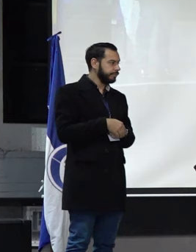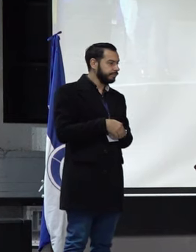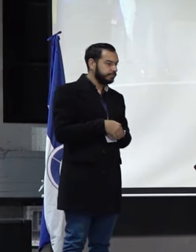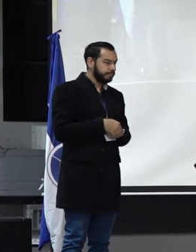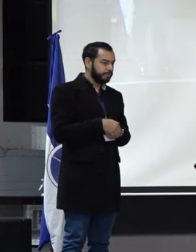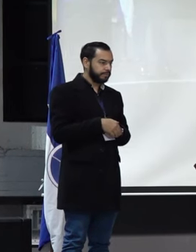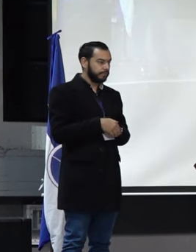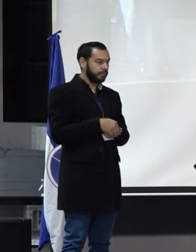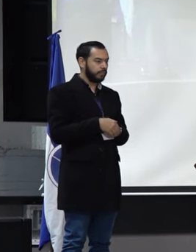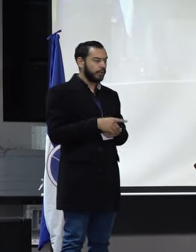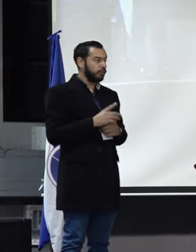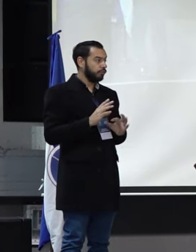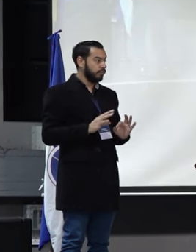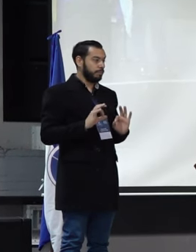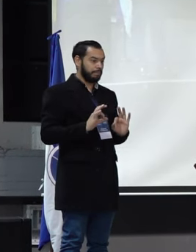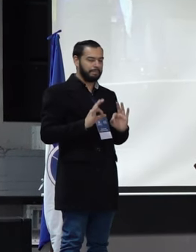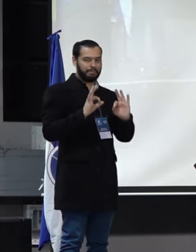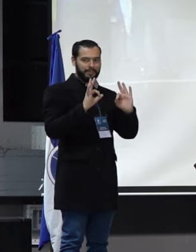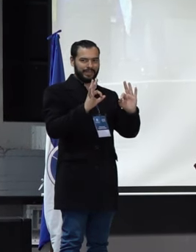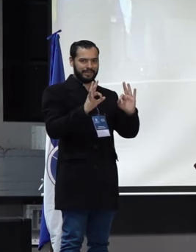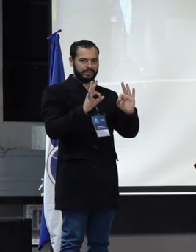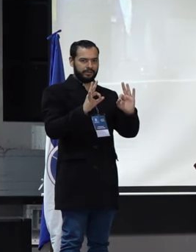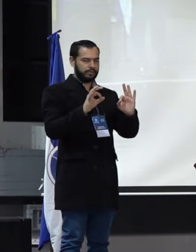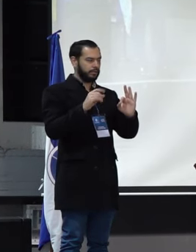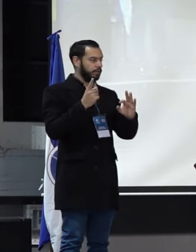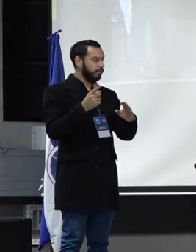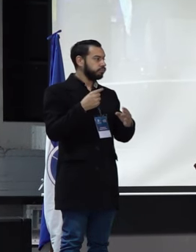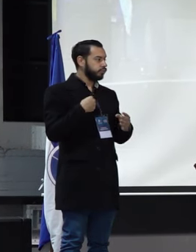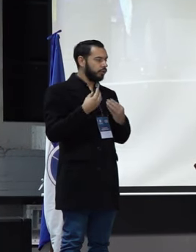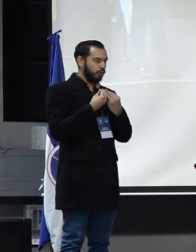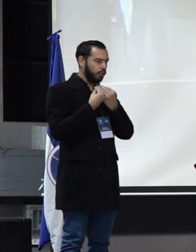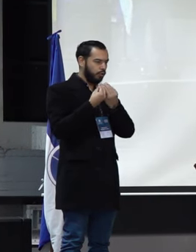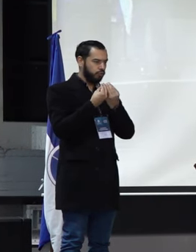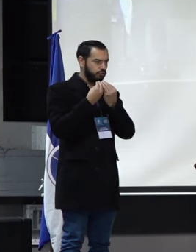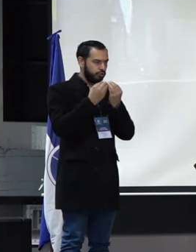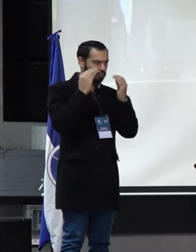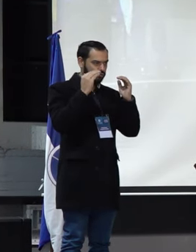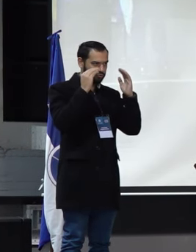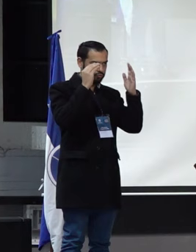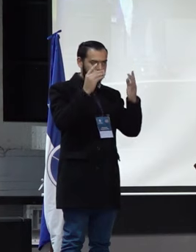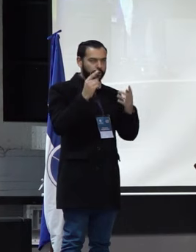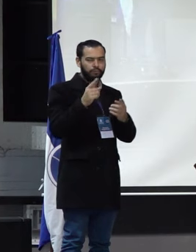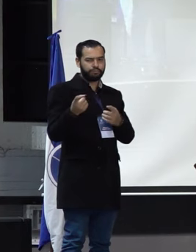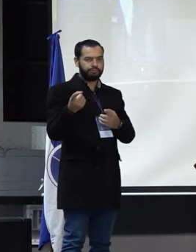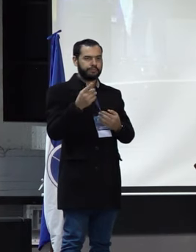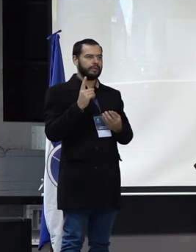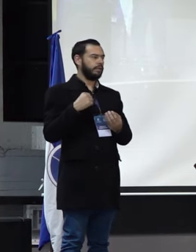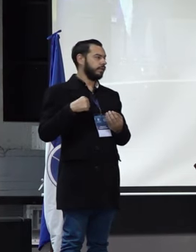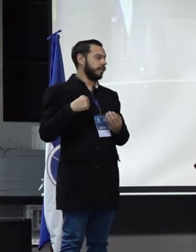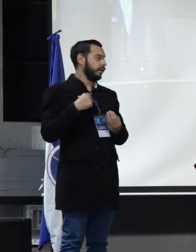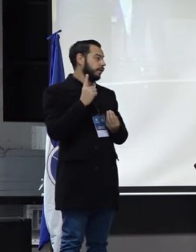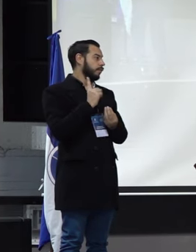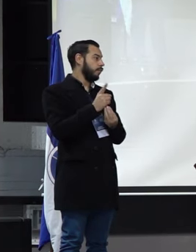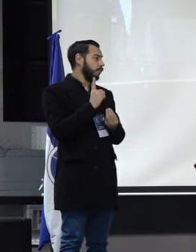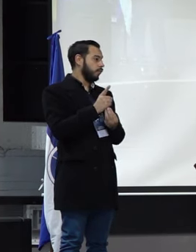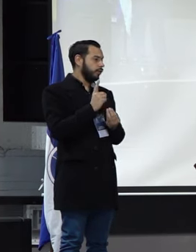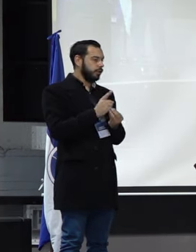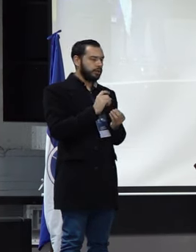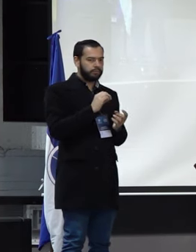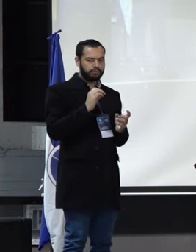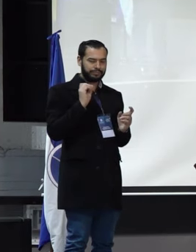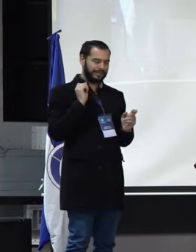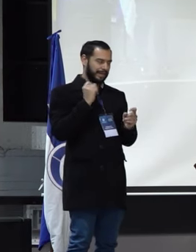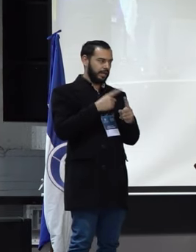En cuanto a bienestar, pues la idea es allí desde el Consejo Superior plantear ciertas políticas que vuelvan a vincular el